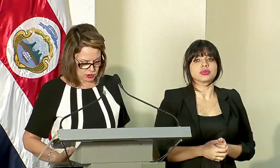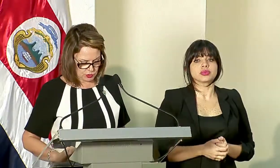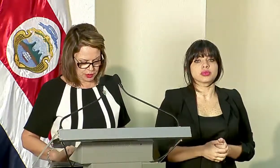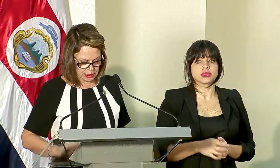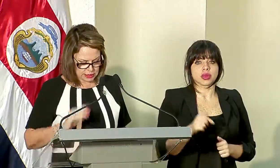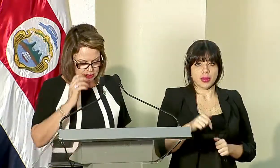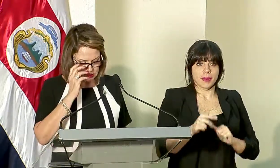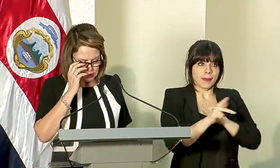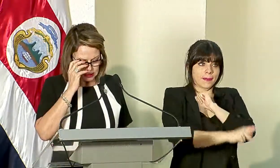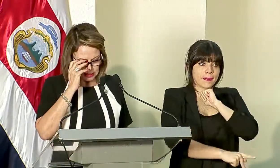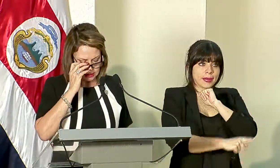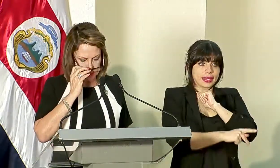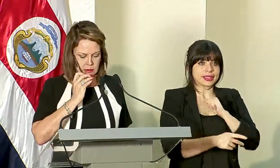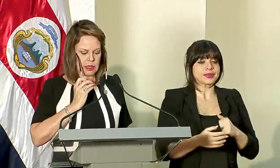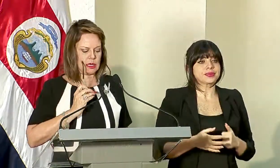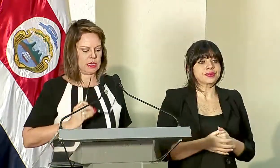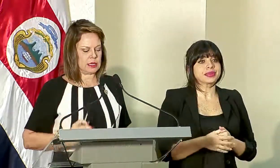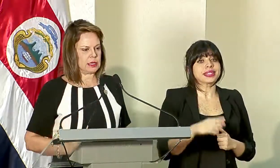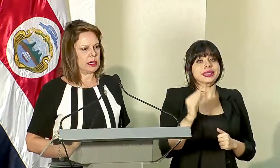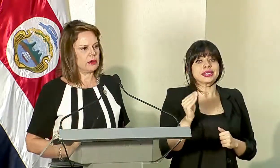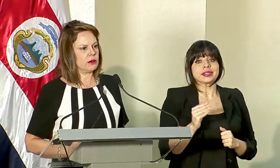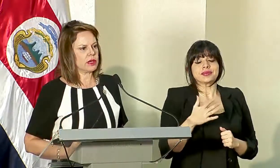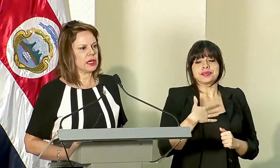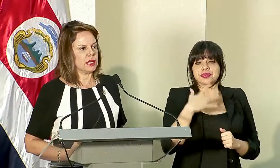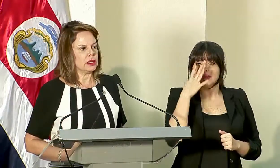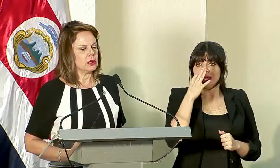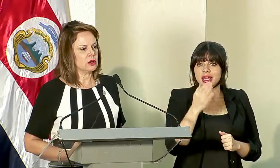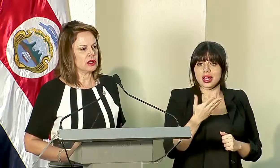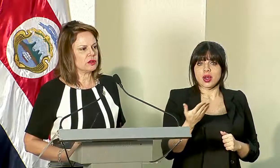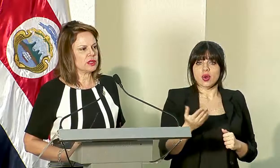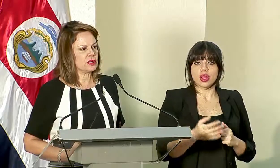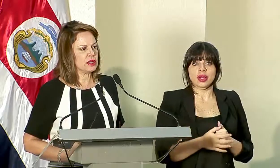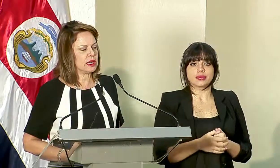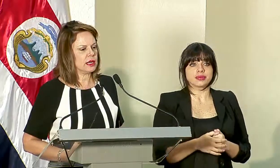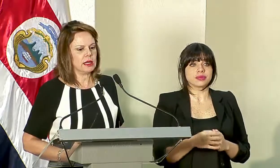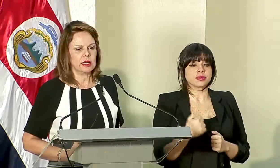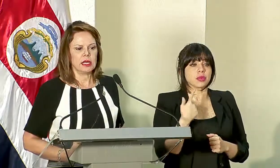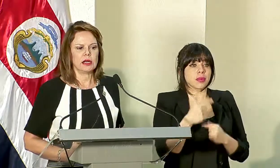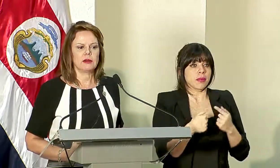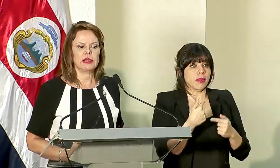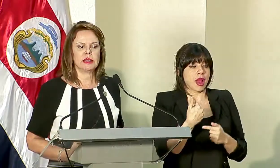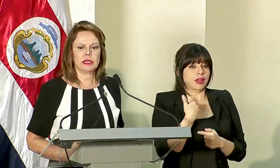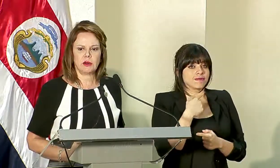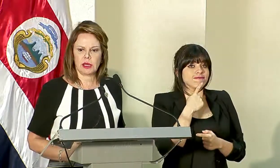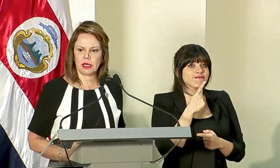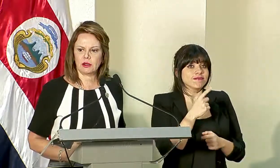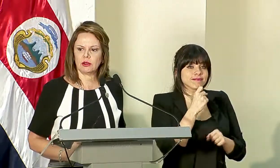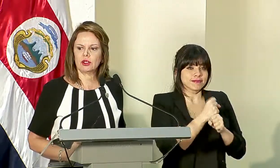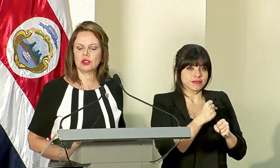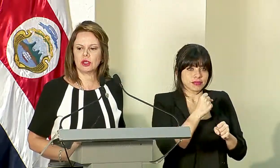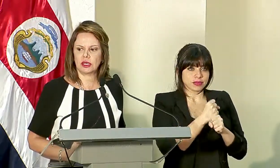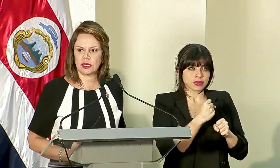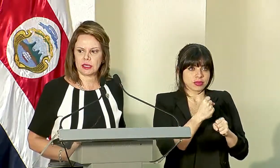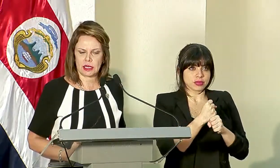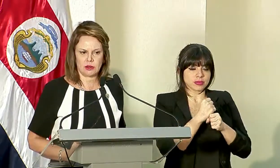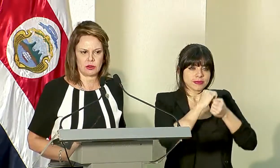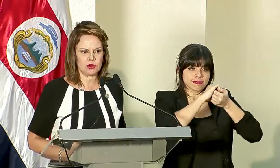nuestro país. y creo que lo que nos tendrá realmente trabajando,